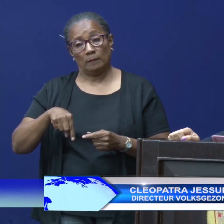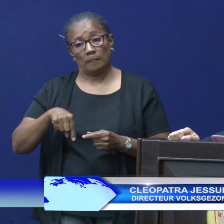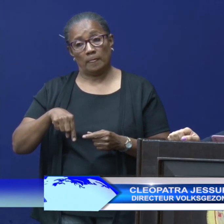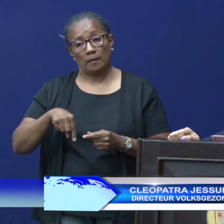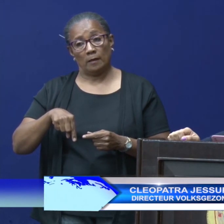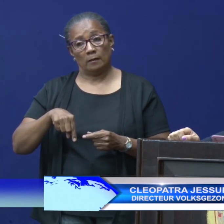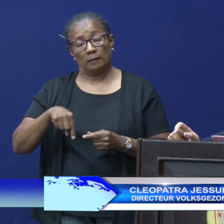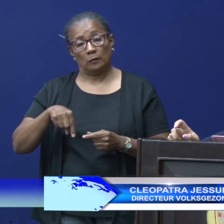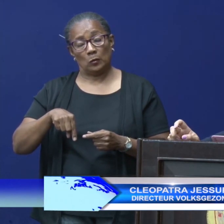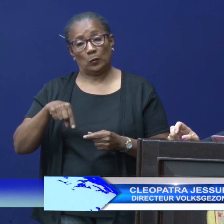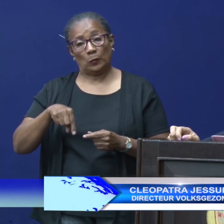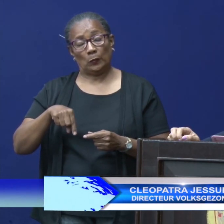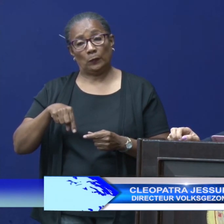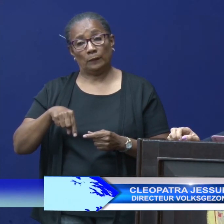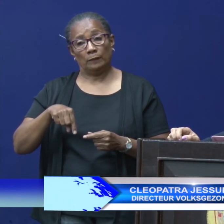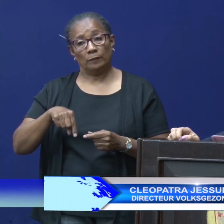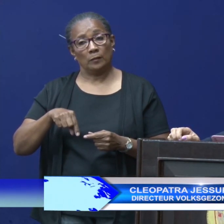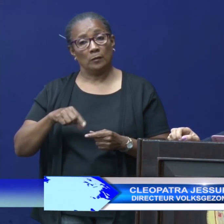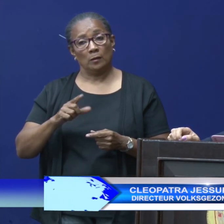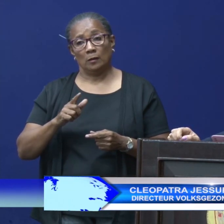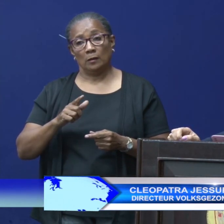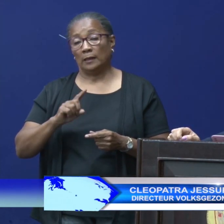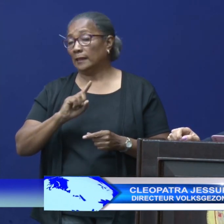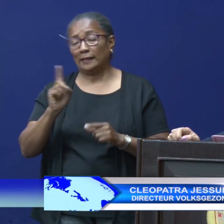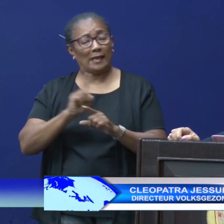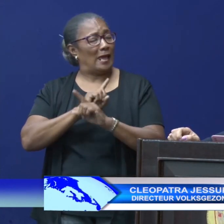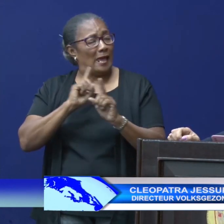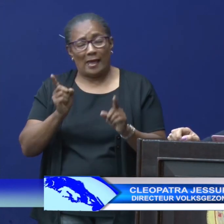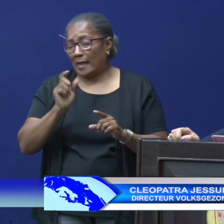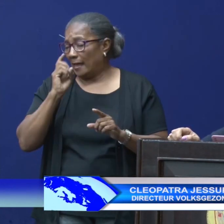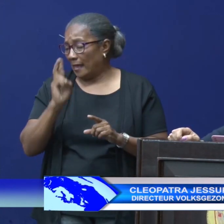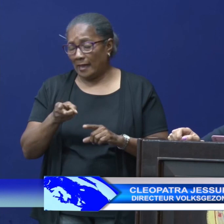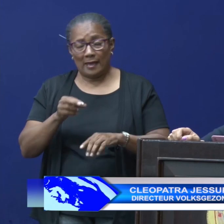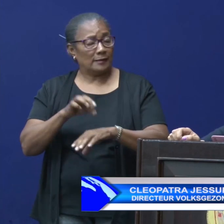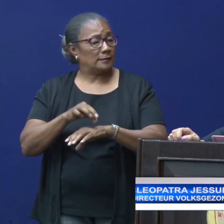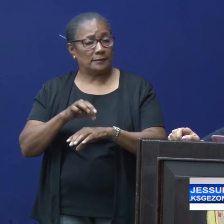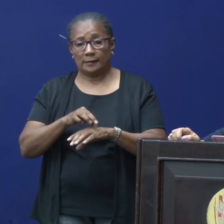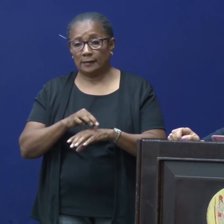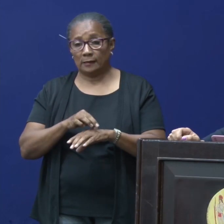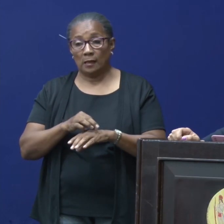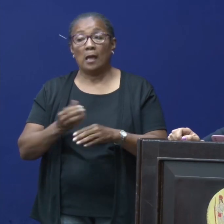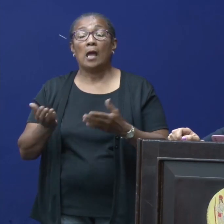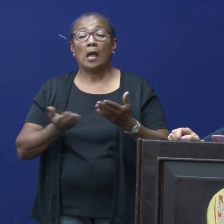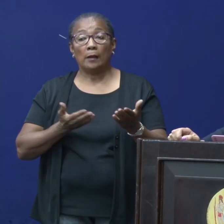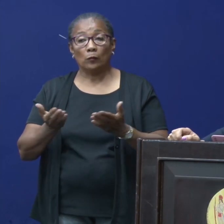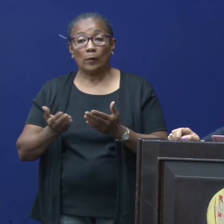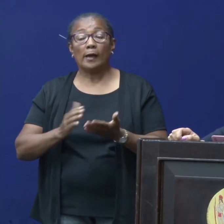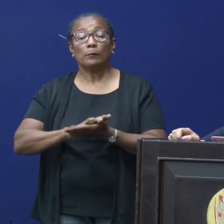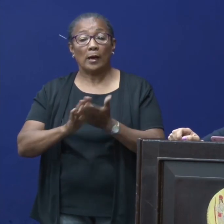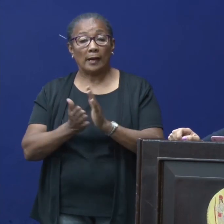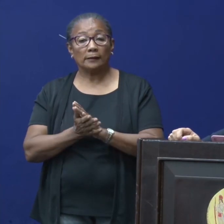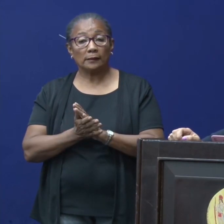ernstig ziek. En waar de nodige middelen voor